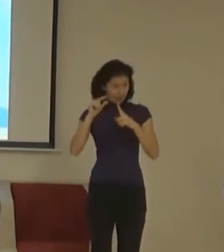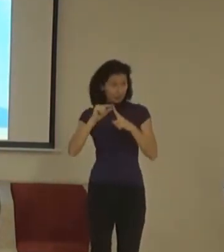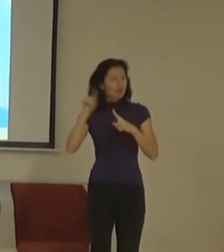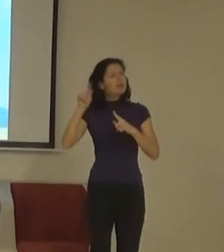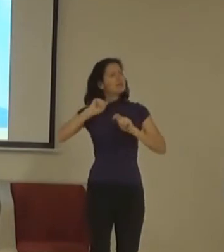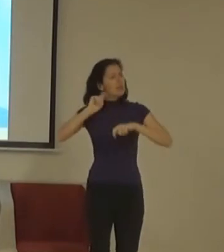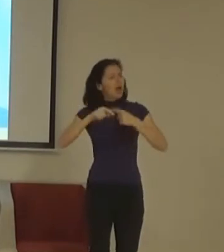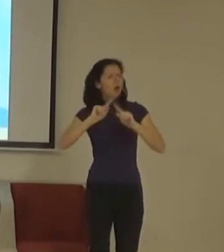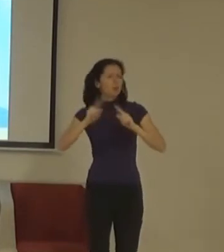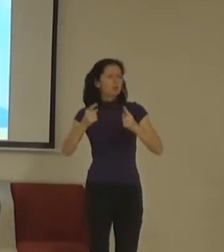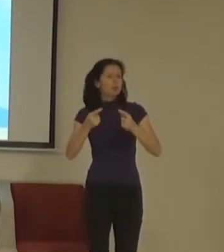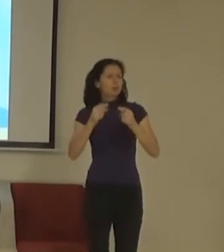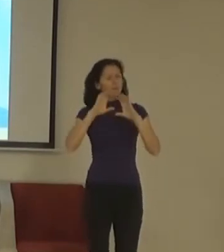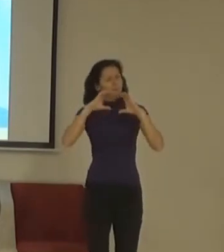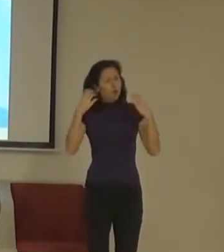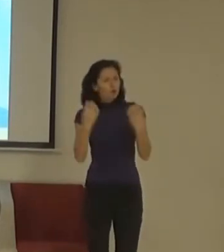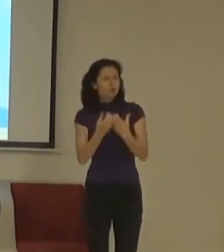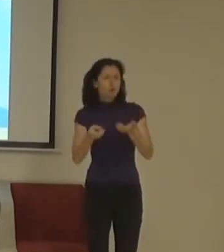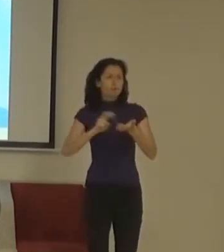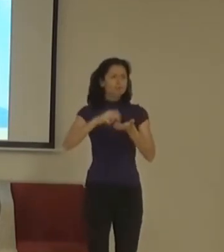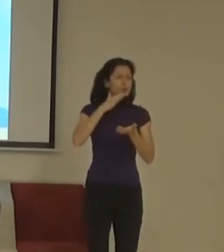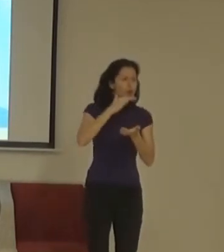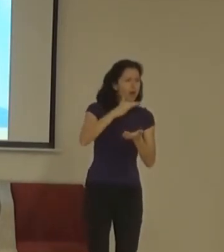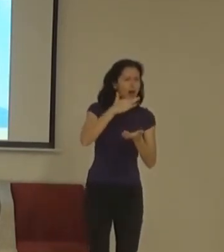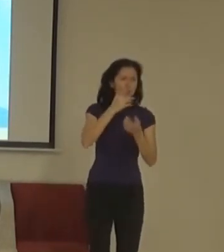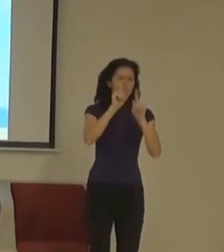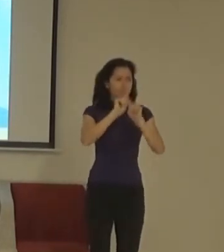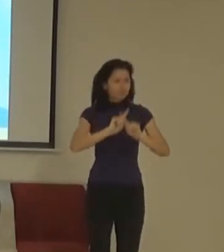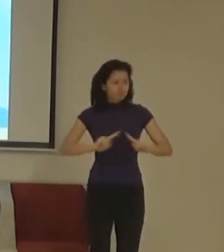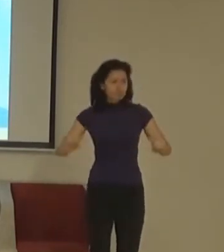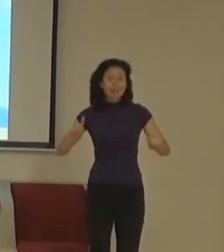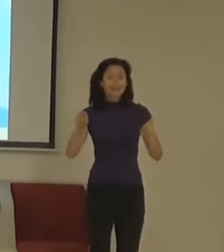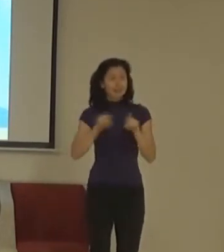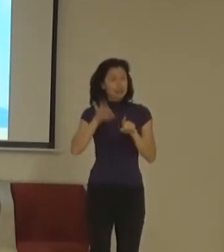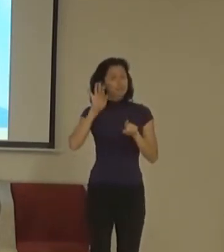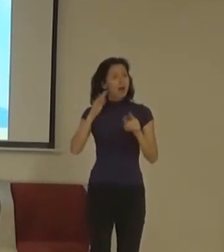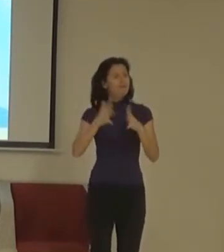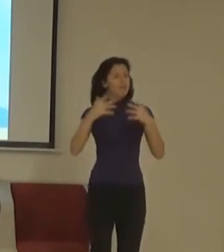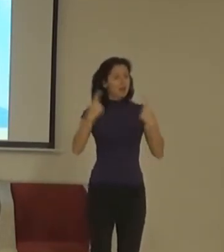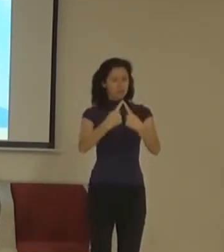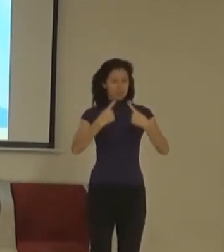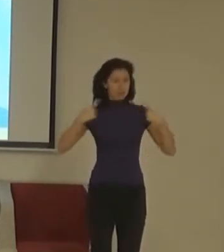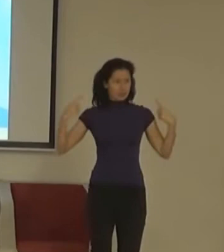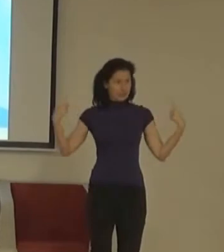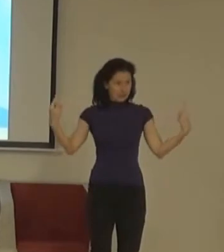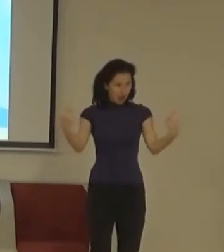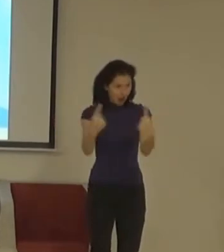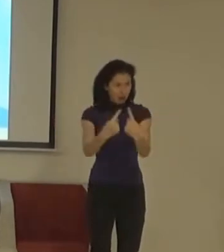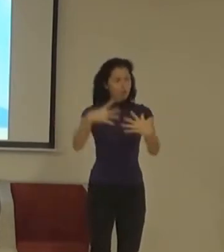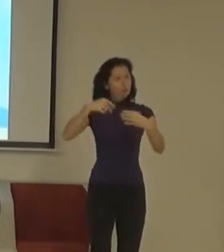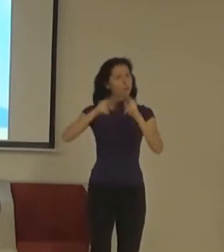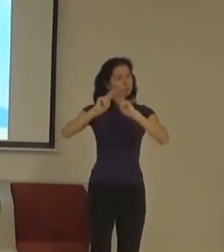výjimečný prostředí. Má obrovský sál s velkoplošnou projekcí, na kterou začíná